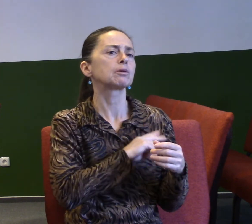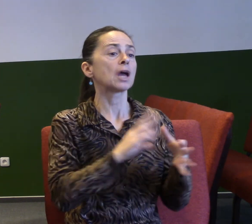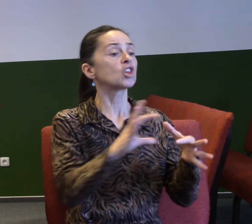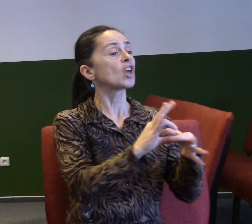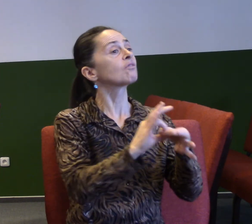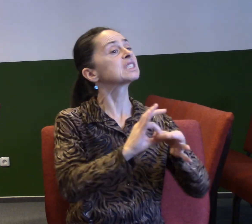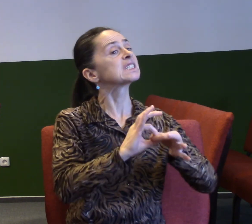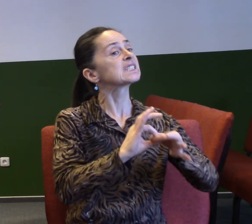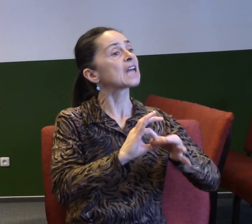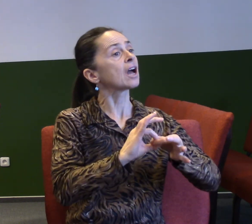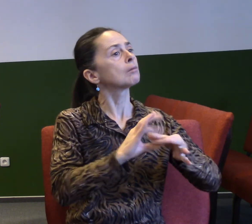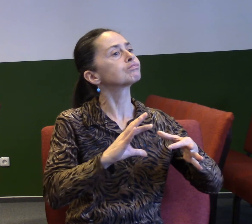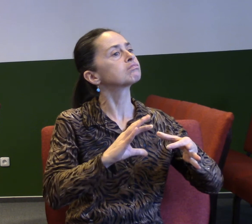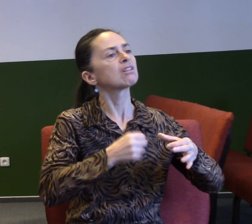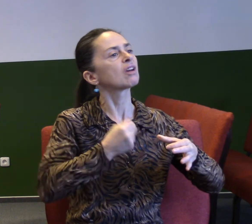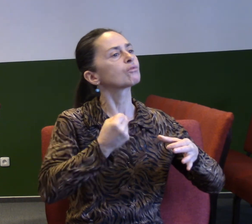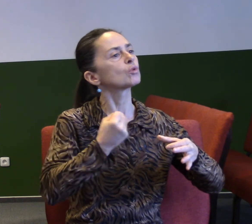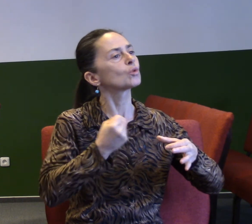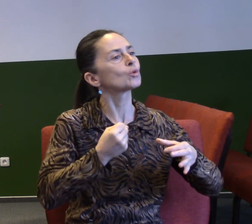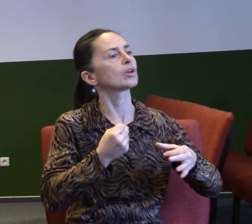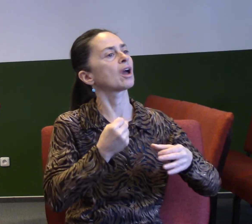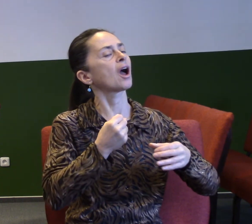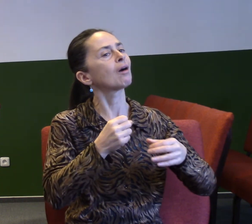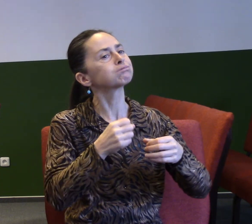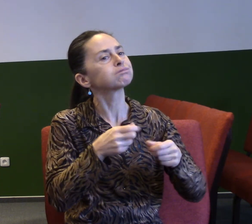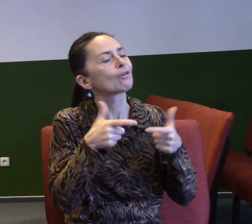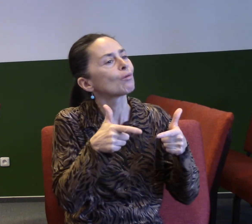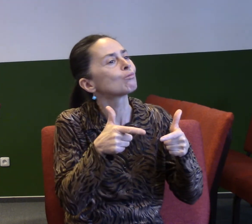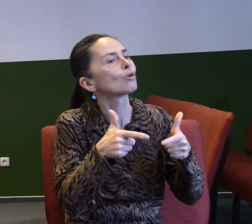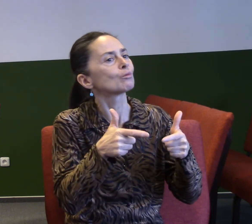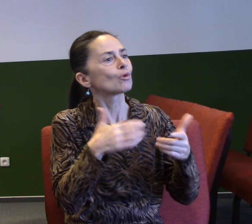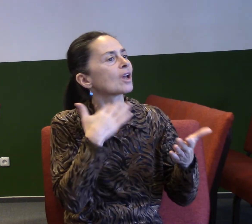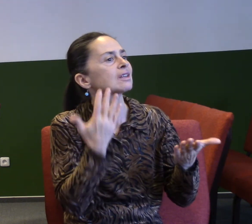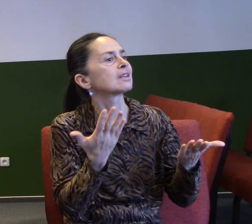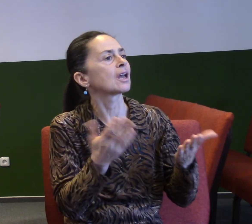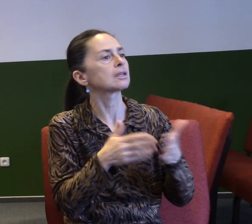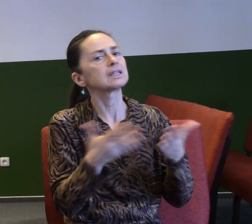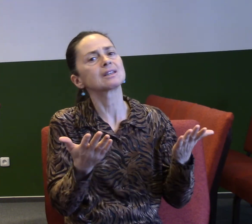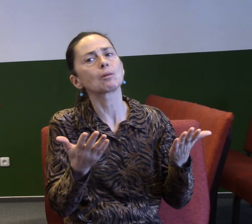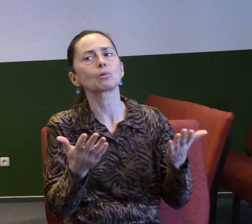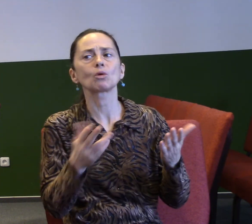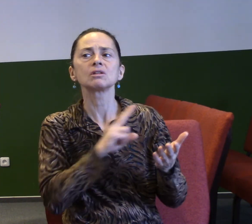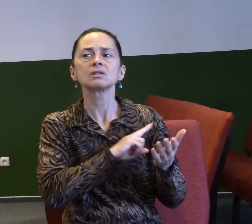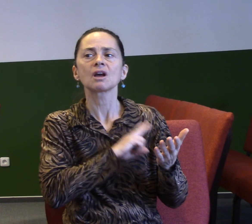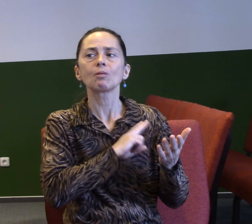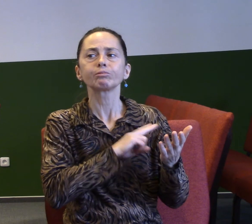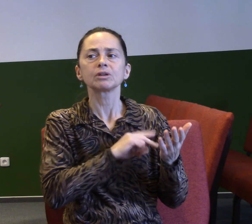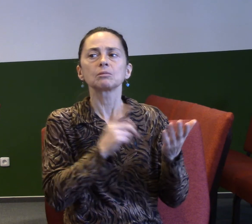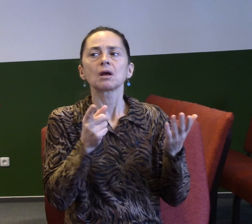není ta soudržnost, že tam není ta podpora. Trápíme se nikdy tím, že máme poci, že lidé před námi utíkají. Trápíme se